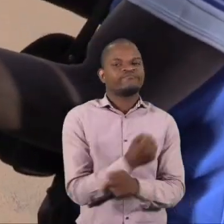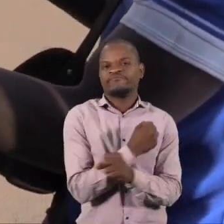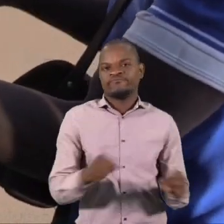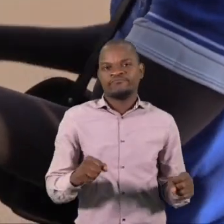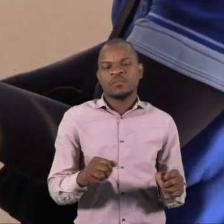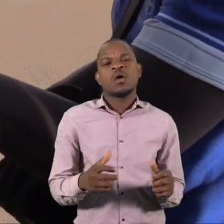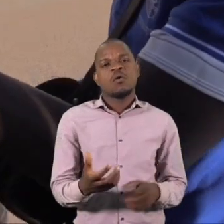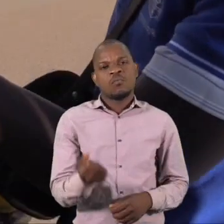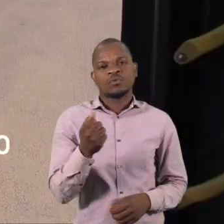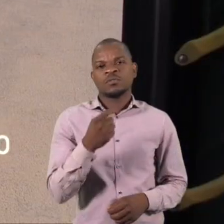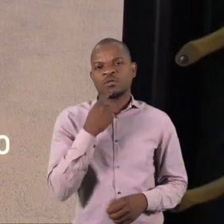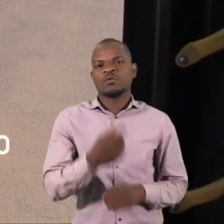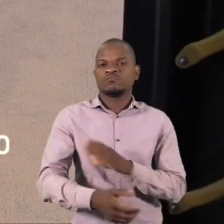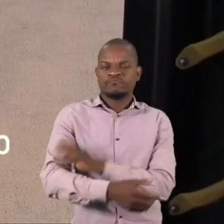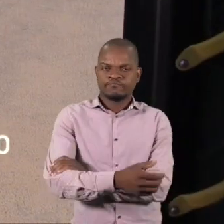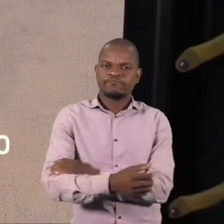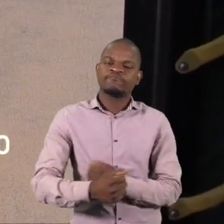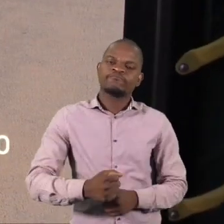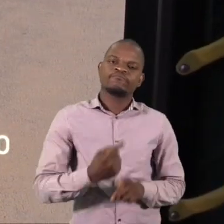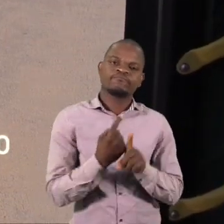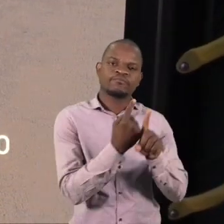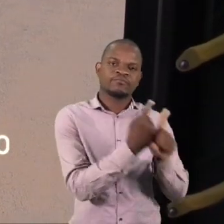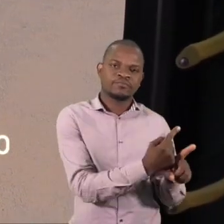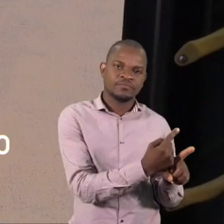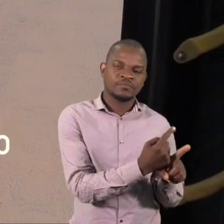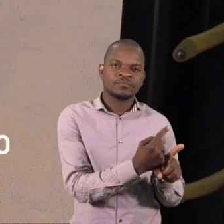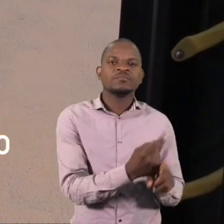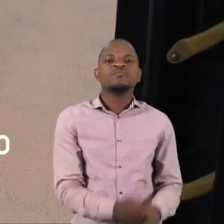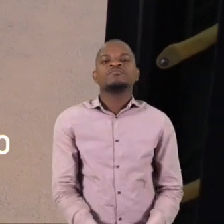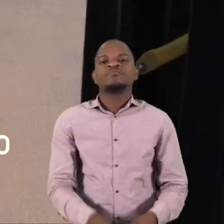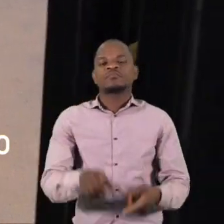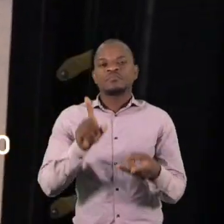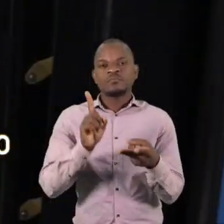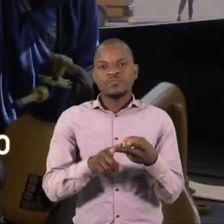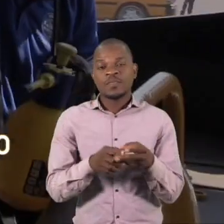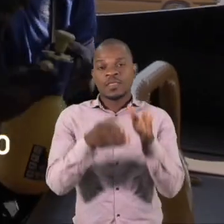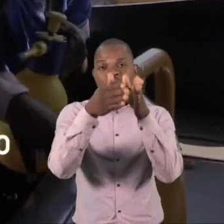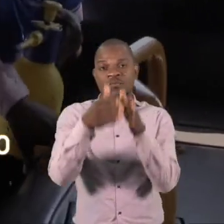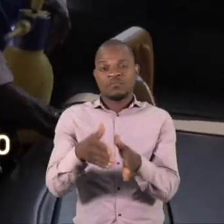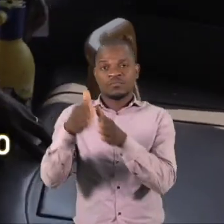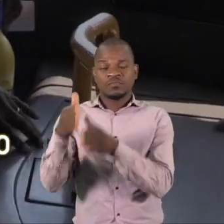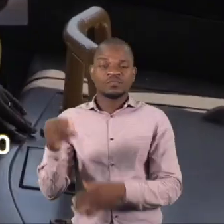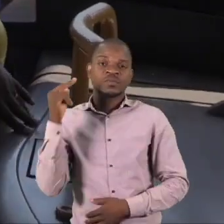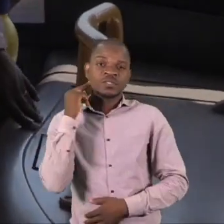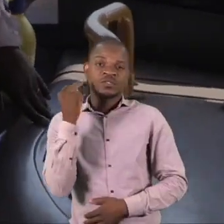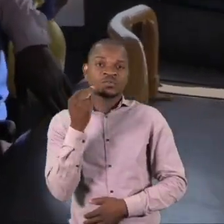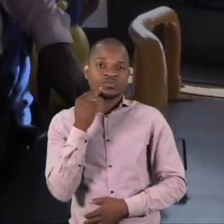direcione-o ao seu lugar, tocando-o pelo ombro ou segurando o seu antebraço. Para os passageiros com deficiência